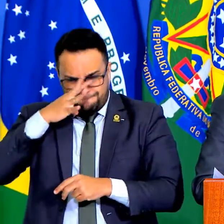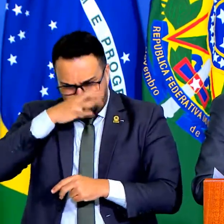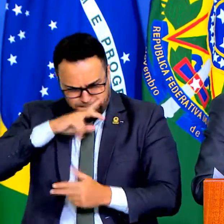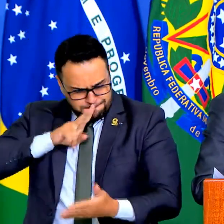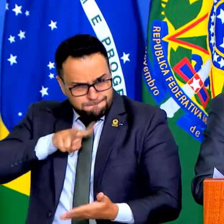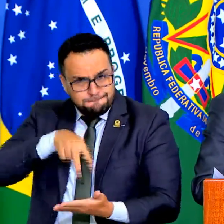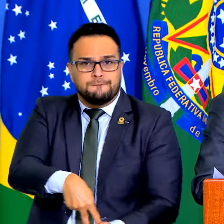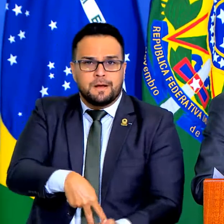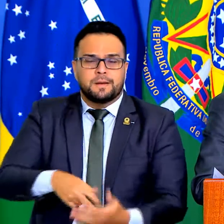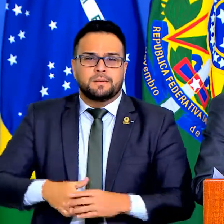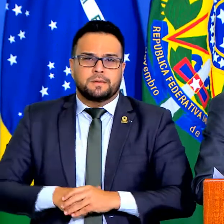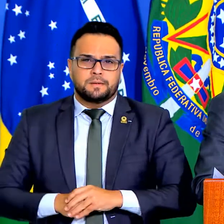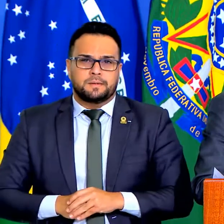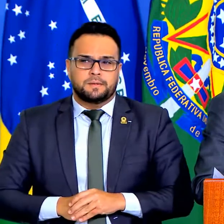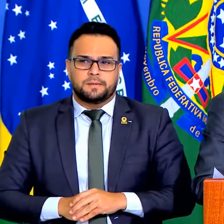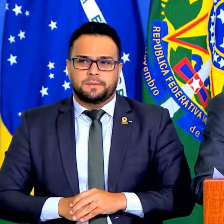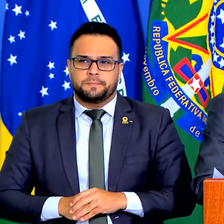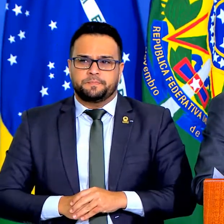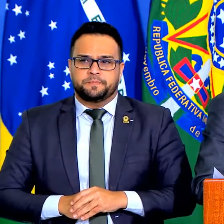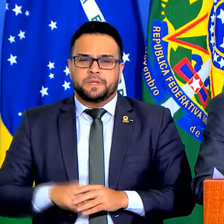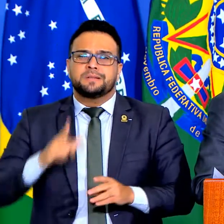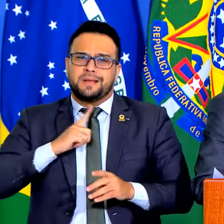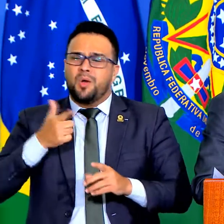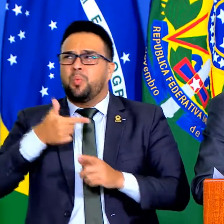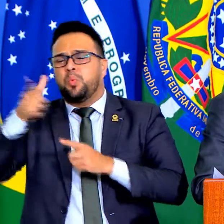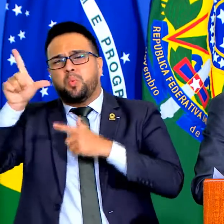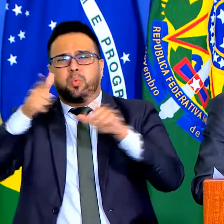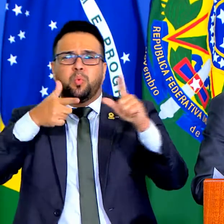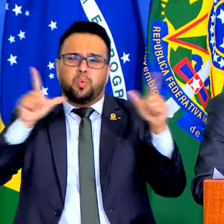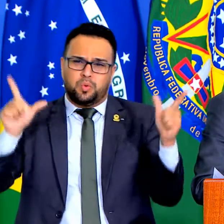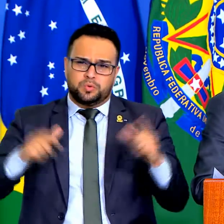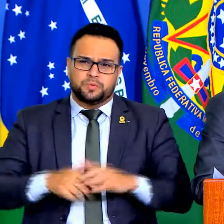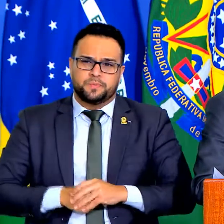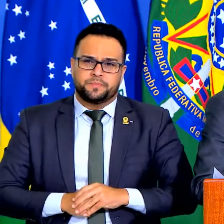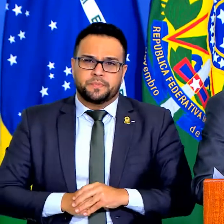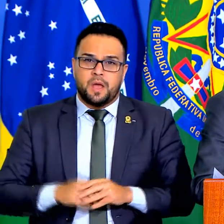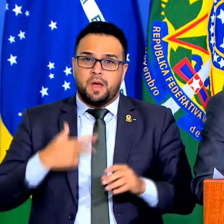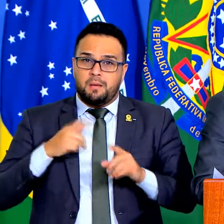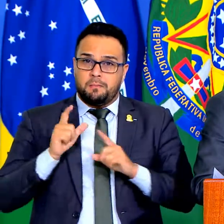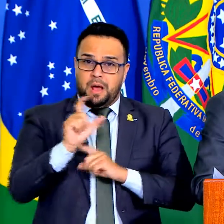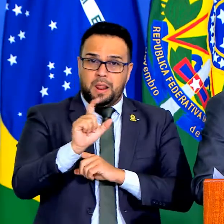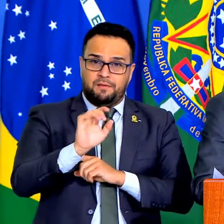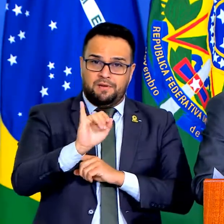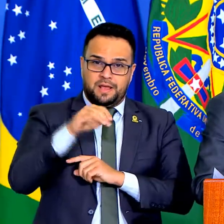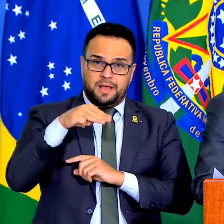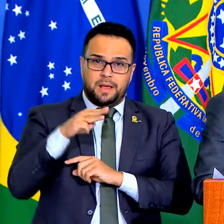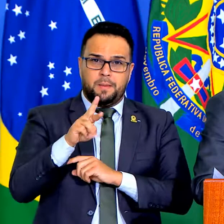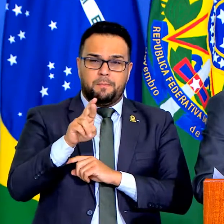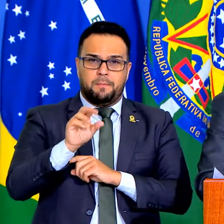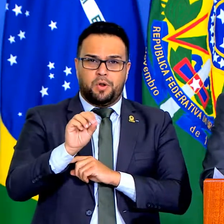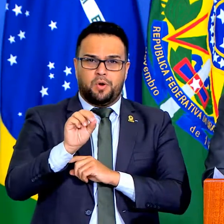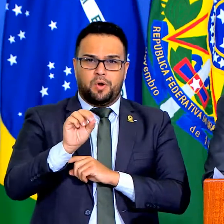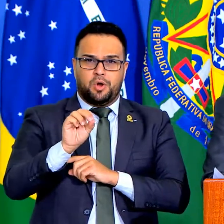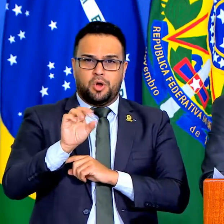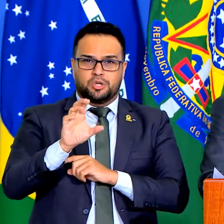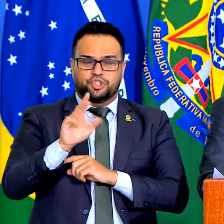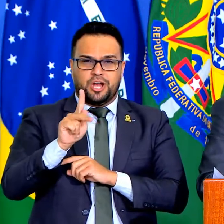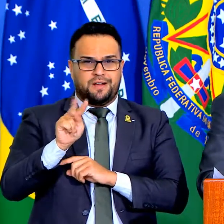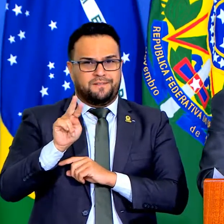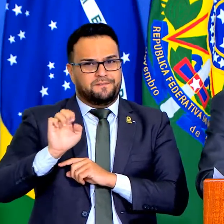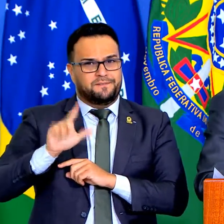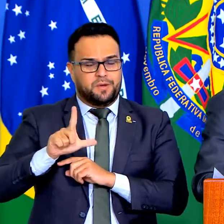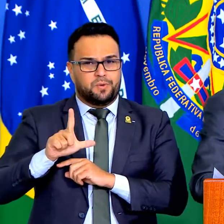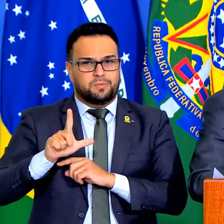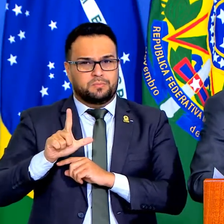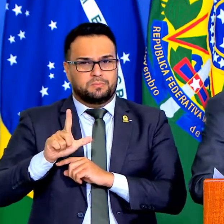e outras coisas a mais. Porque acredito que não fosse a força de Deus já teria existido. Ou então